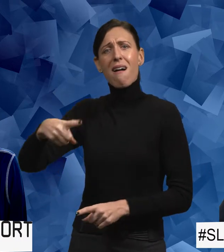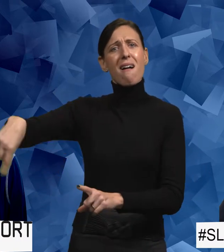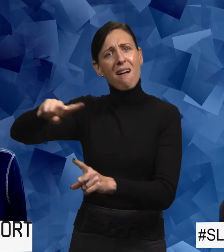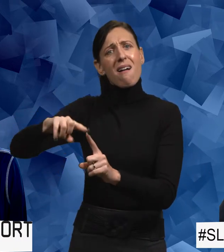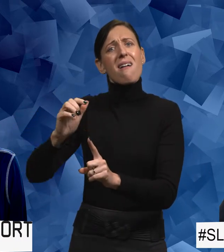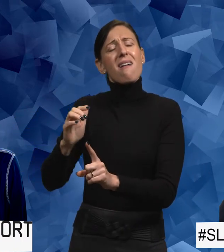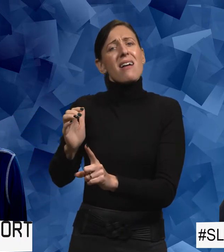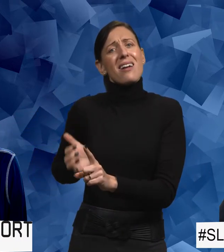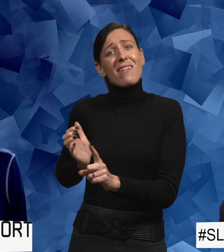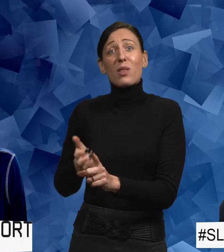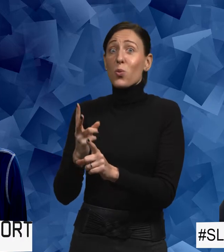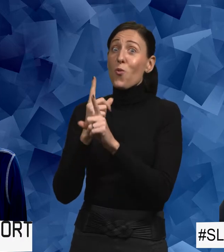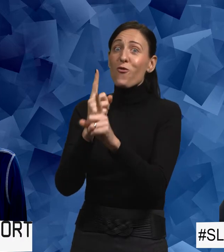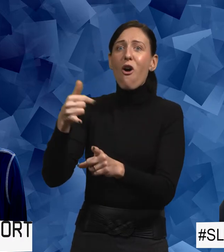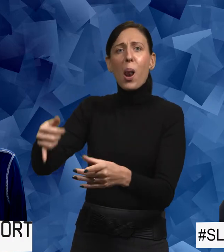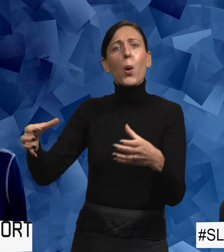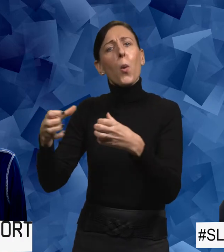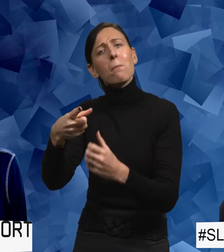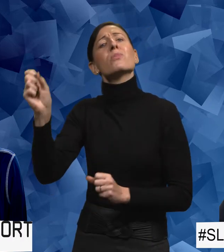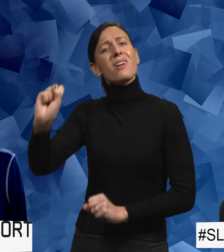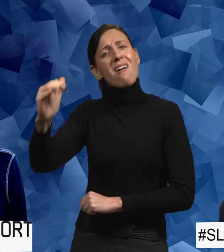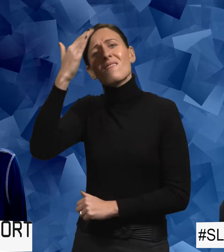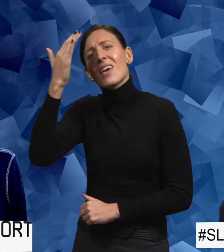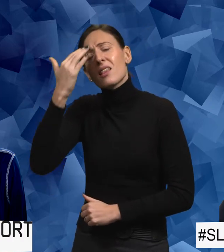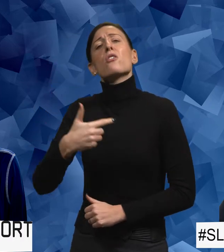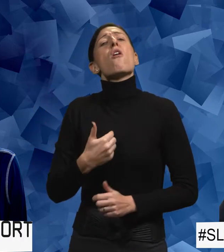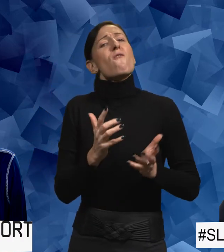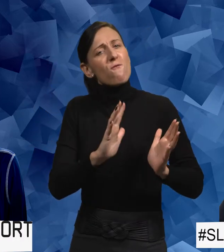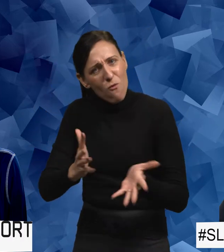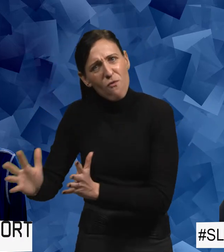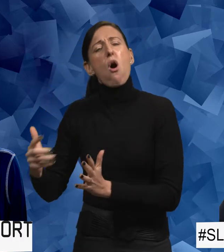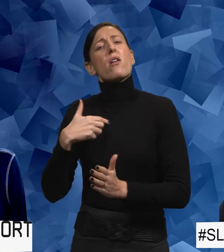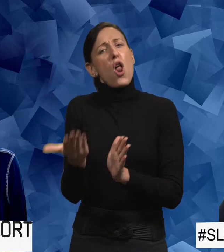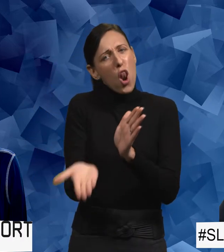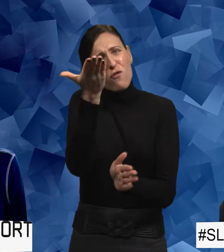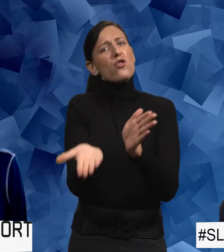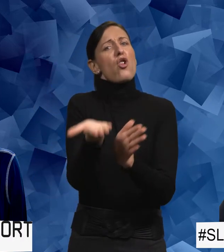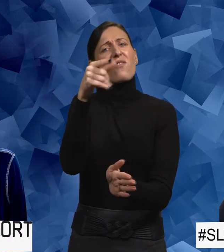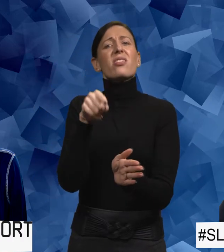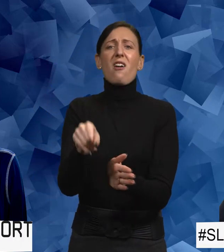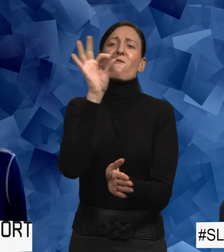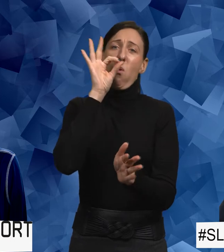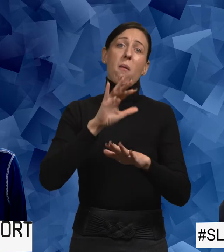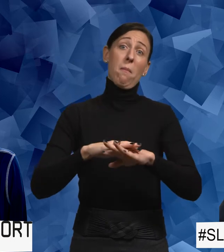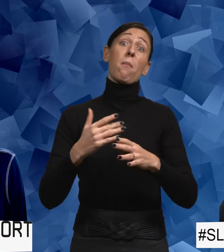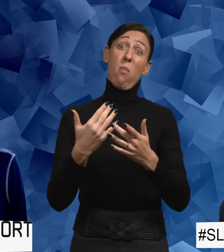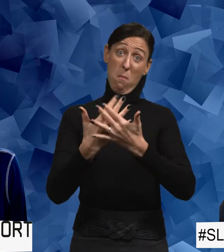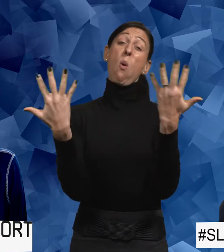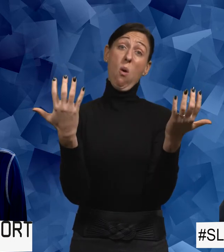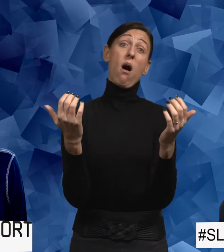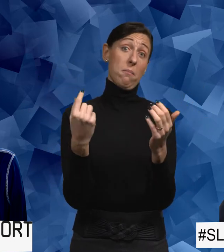kvinnorna i gruppen ska veta att jag försöker hålla frågan levande på så många sätt